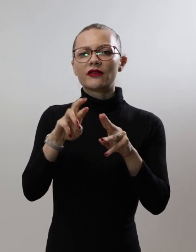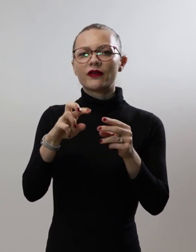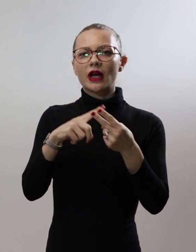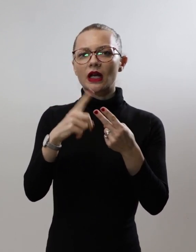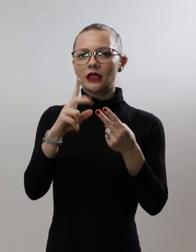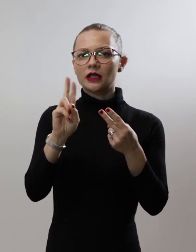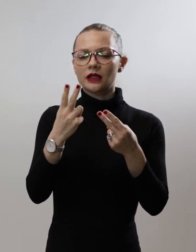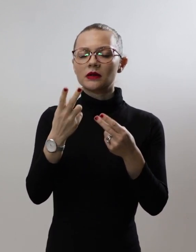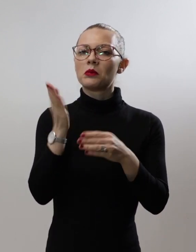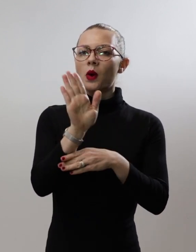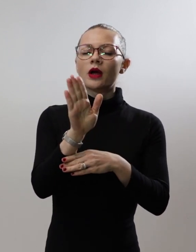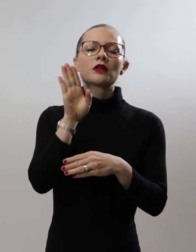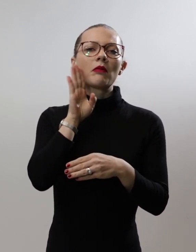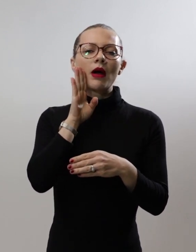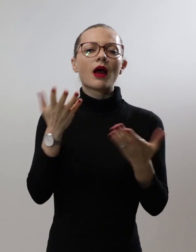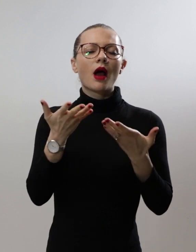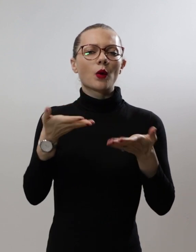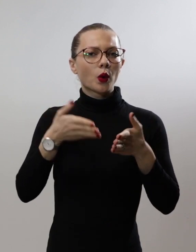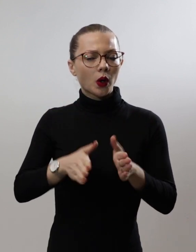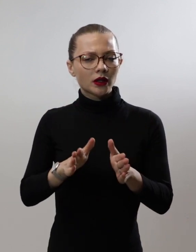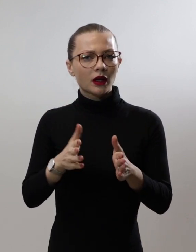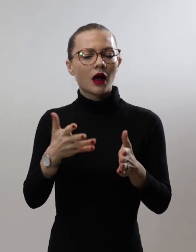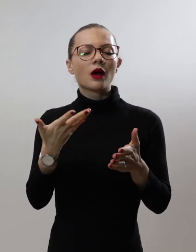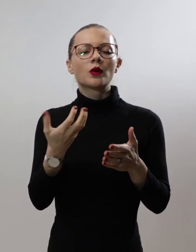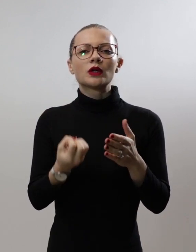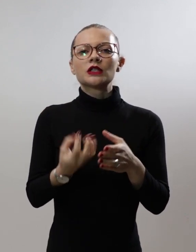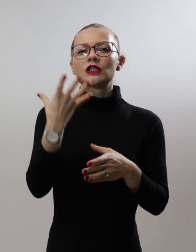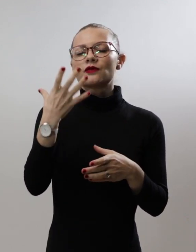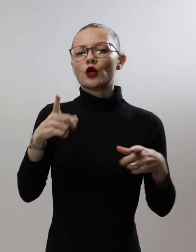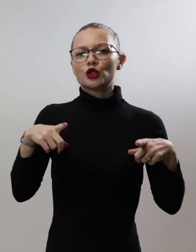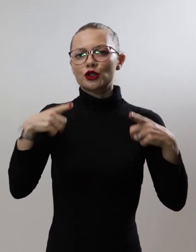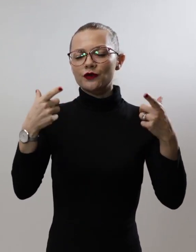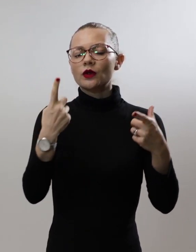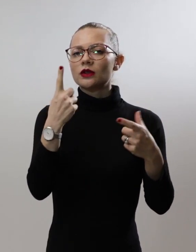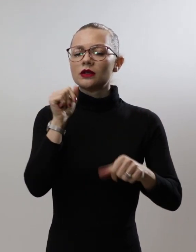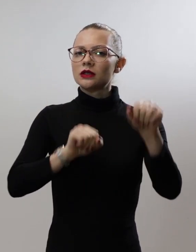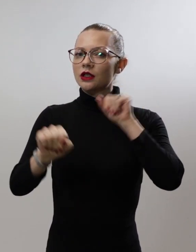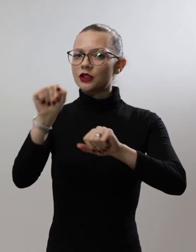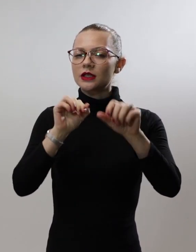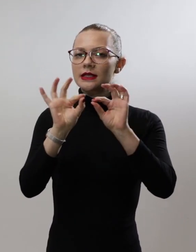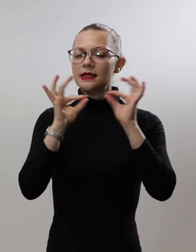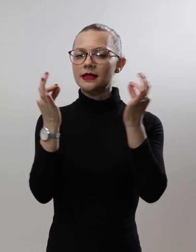мајката како родилка, односно извор на животот и заштитничка на семейството и куќата.